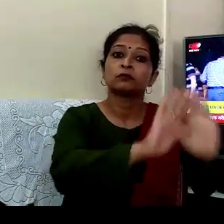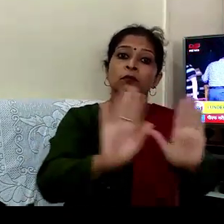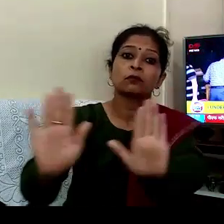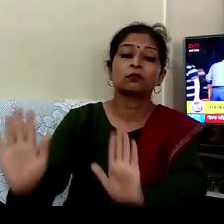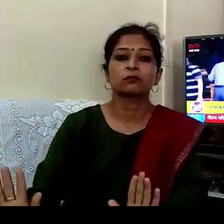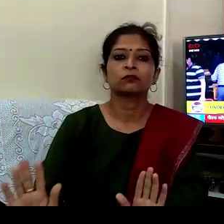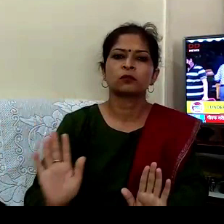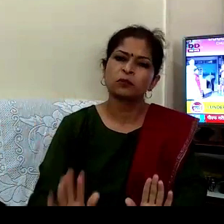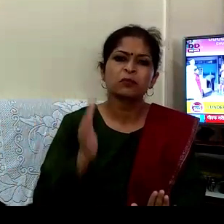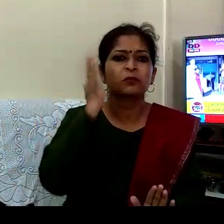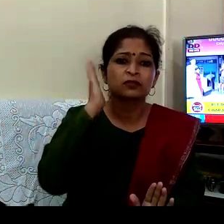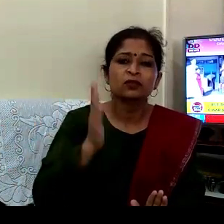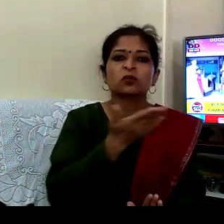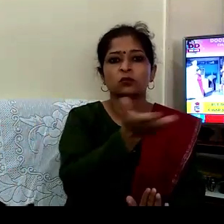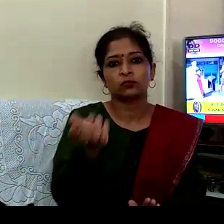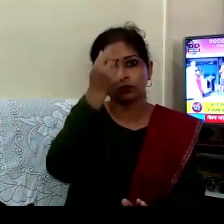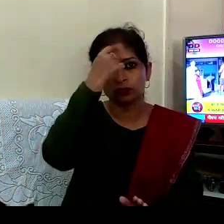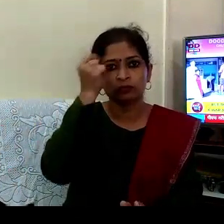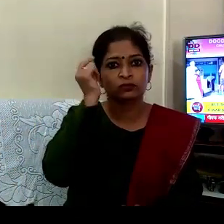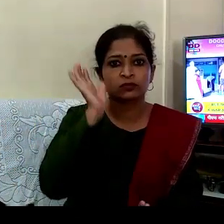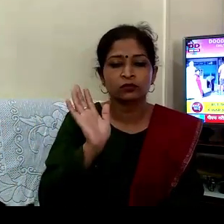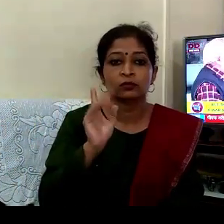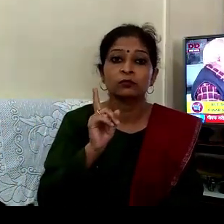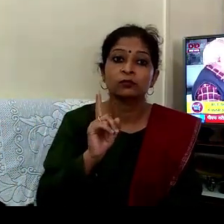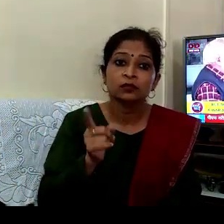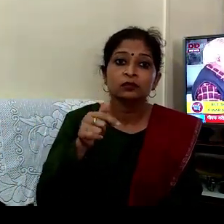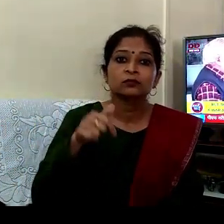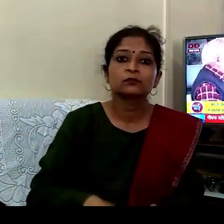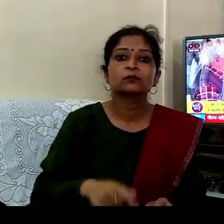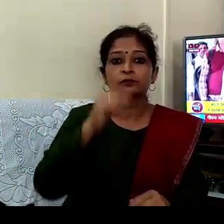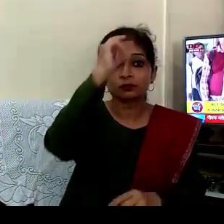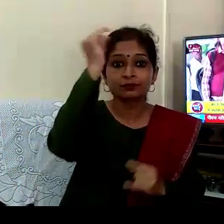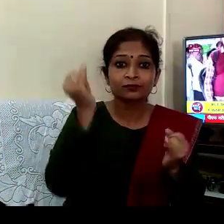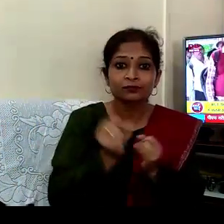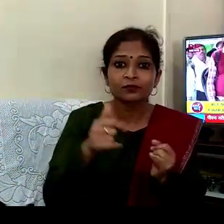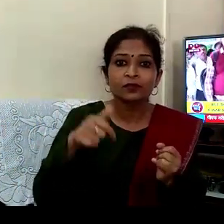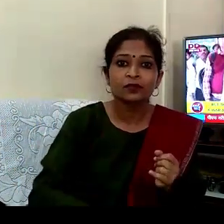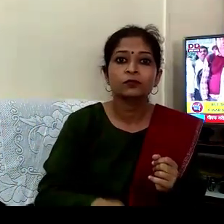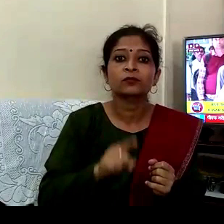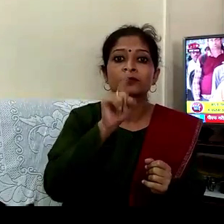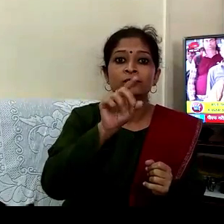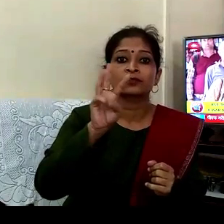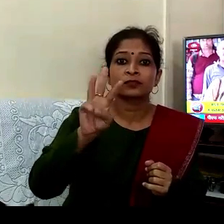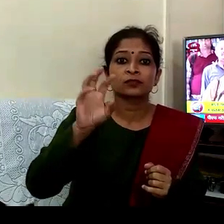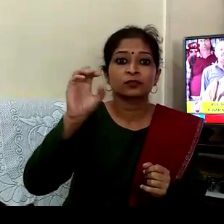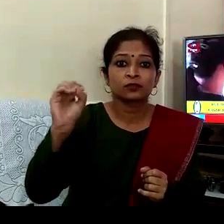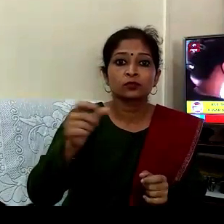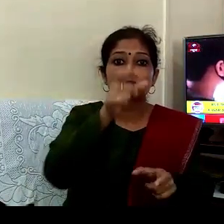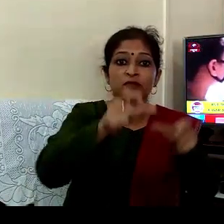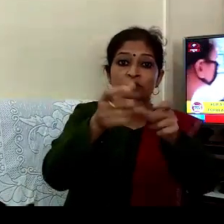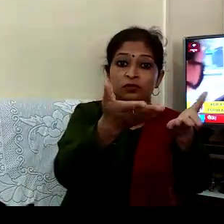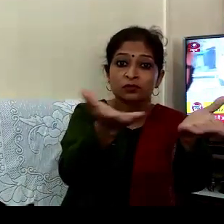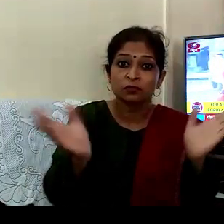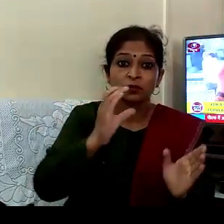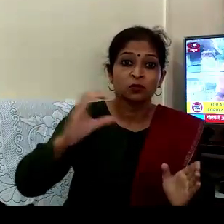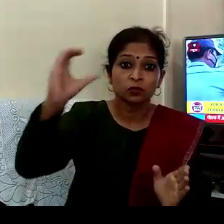سمجھتا ہوں آپ کی پریشانی بھی سمجھتا ہوں لیکن بھارت جیسے 130 کروڑ کی آبادی والے